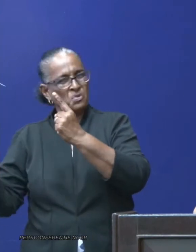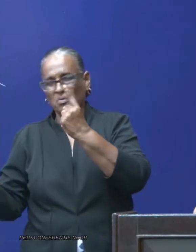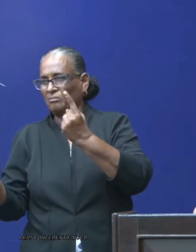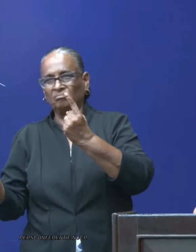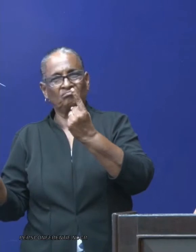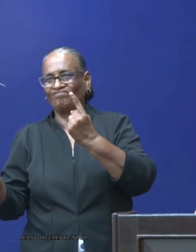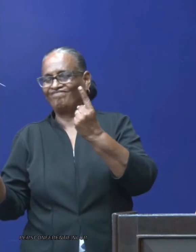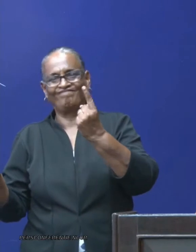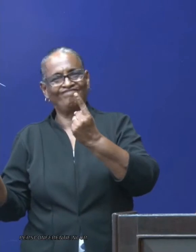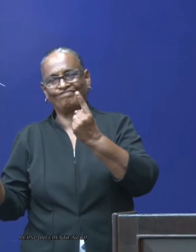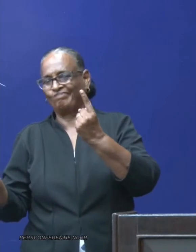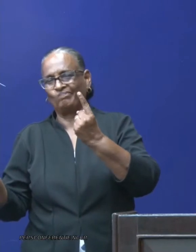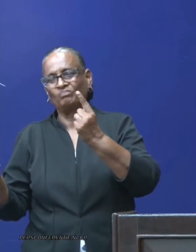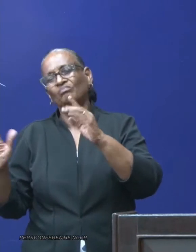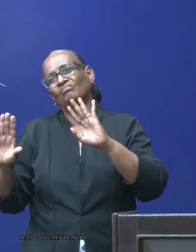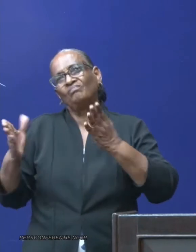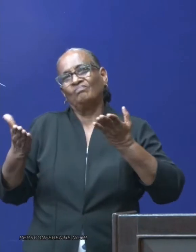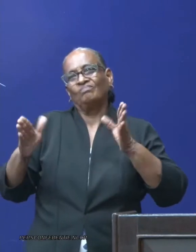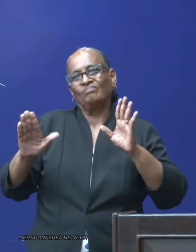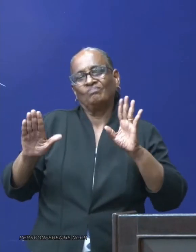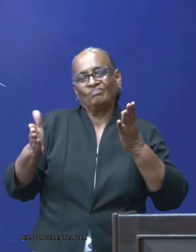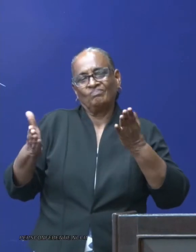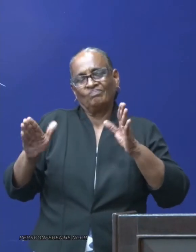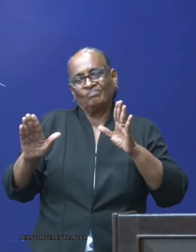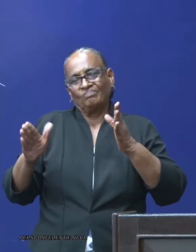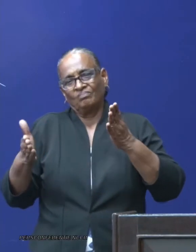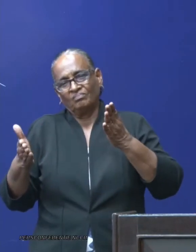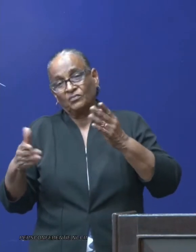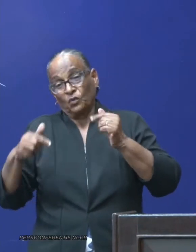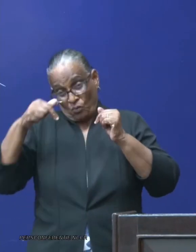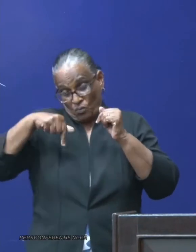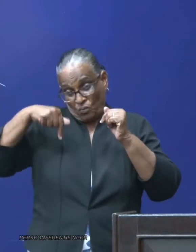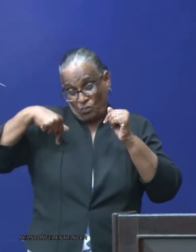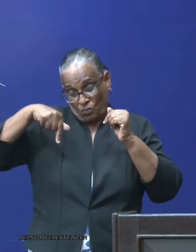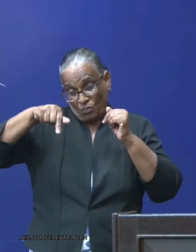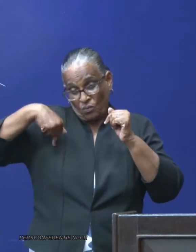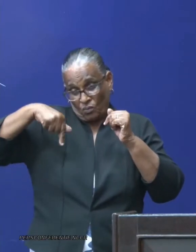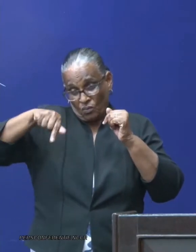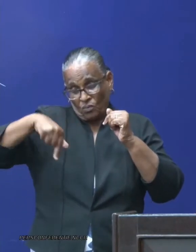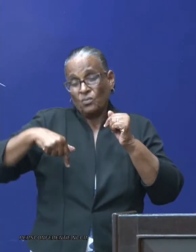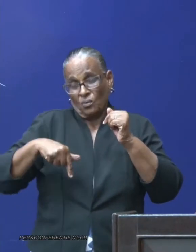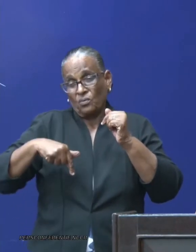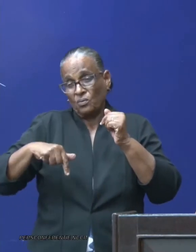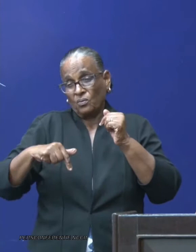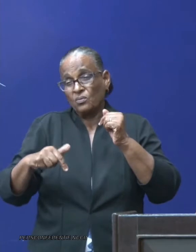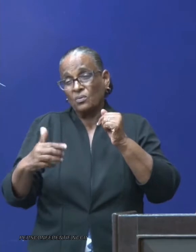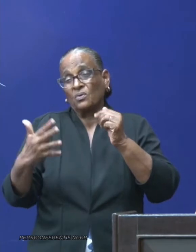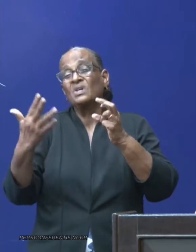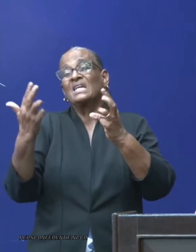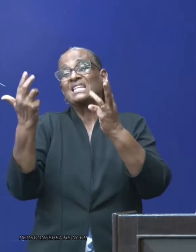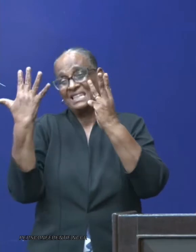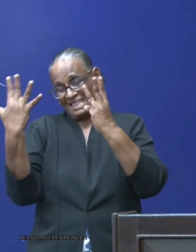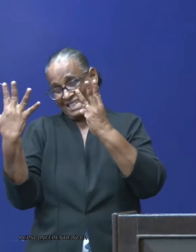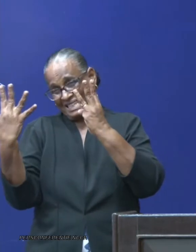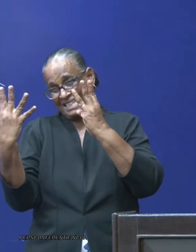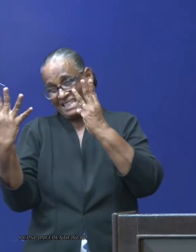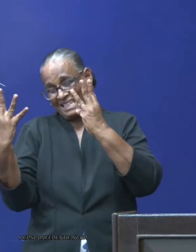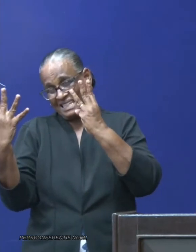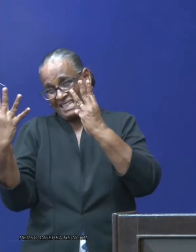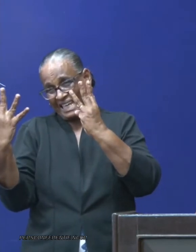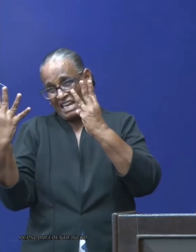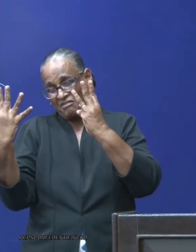moet je er dus eigenlijk ervan uitgaan dat er op dit moment 53 gevallen zijn in